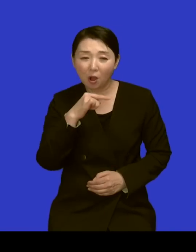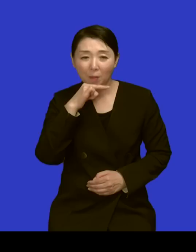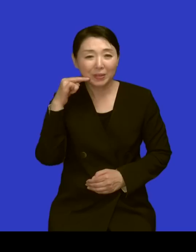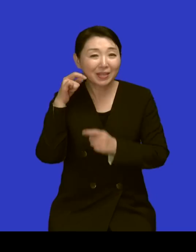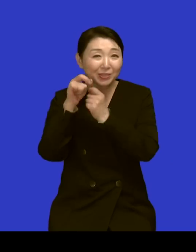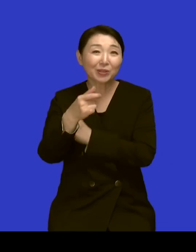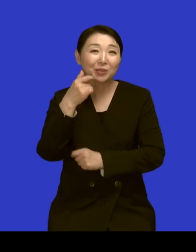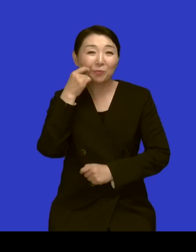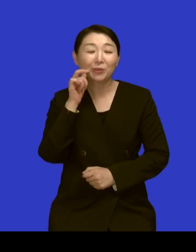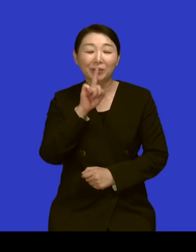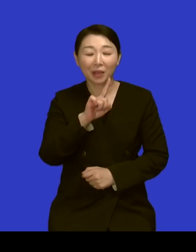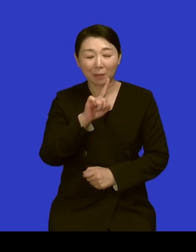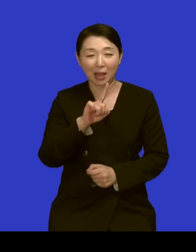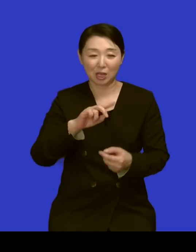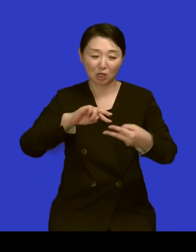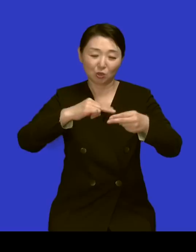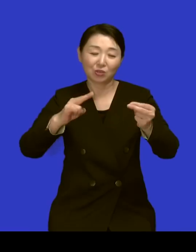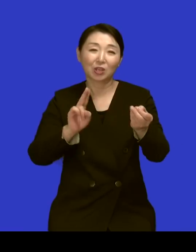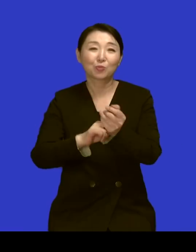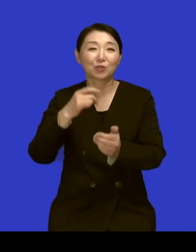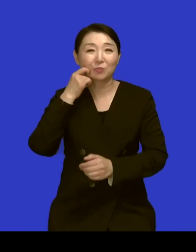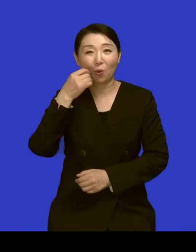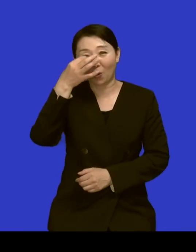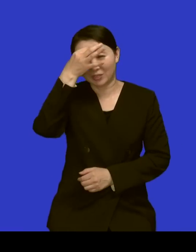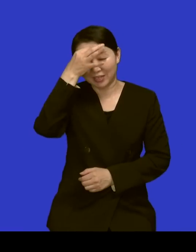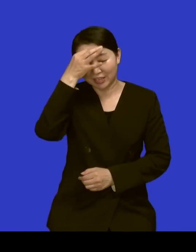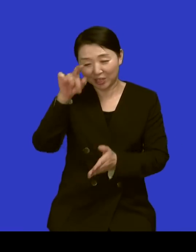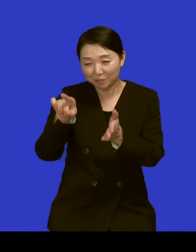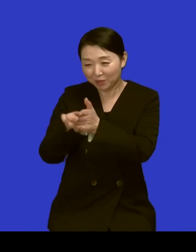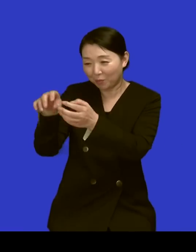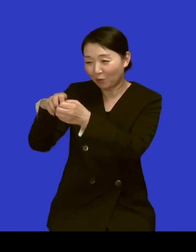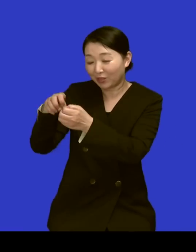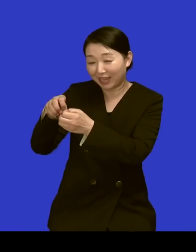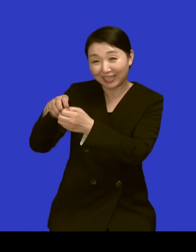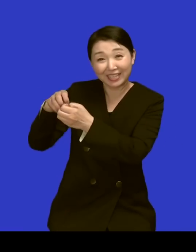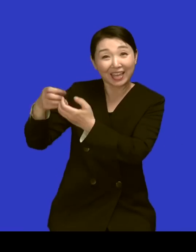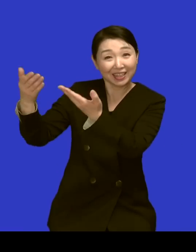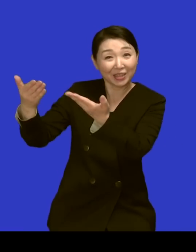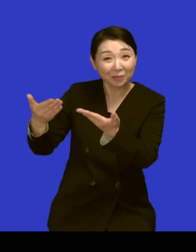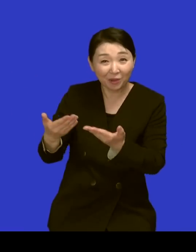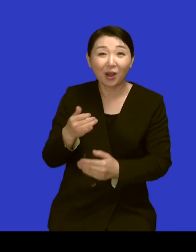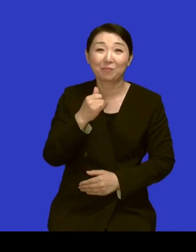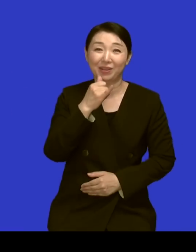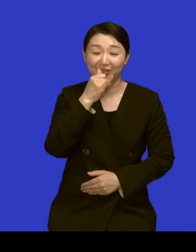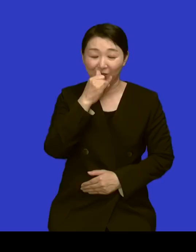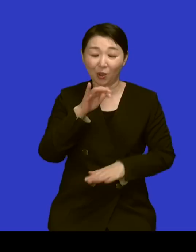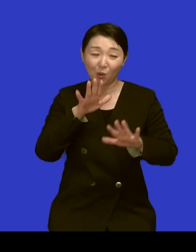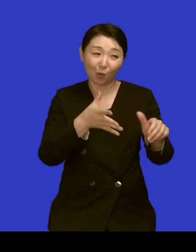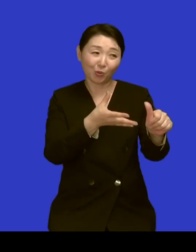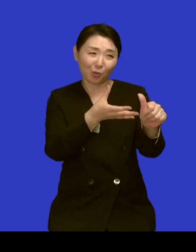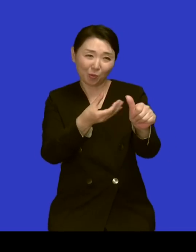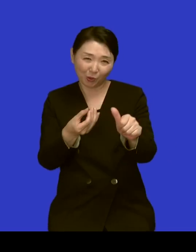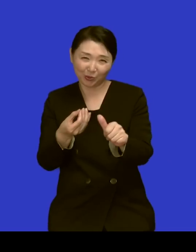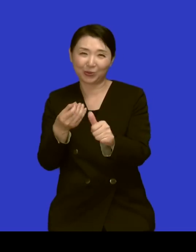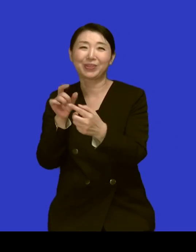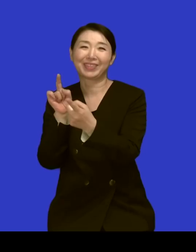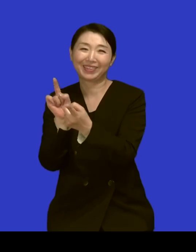숨길 수 없는 유전자 그리고 재능, 믿음의 유산까지 대대로 물려받는 경우가 있는데요 오늘 모실 분이 다 그런 분이라고 합니다 네